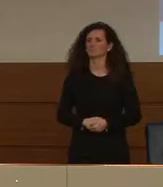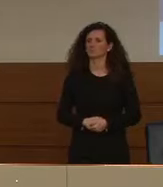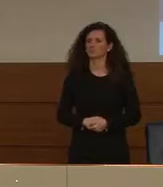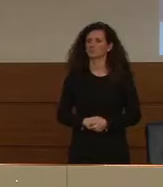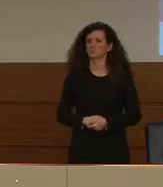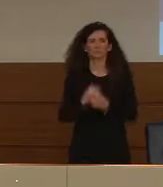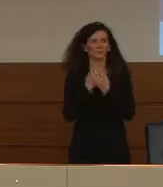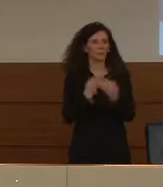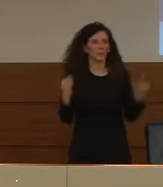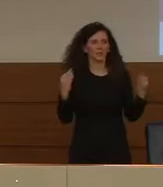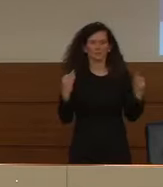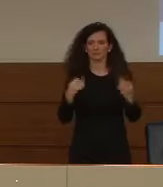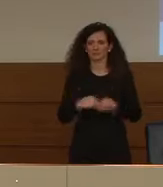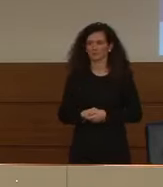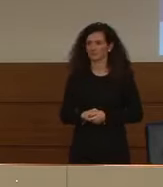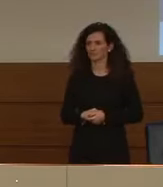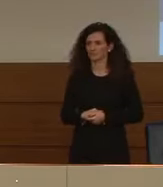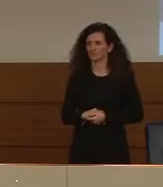Bene.